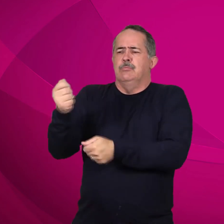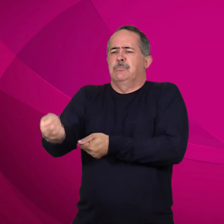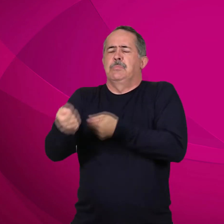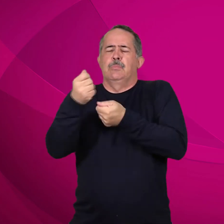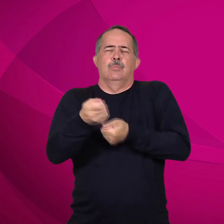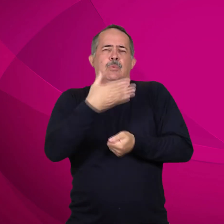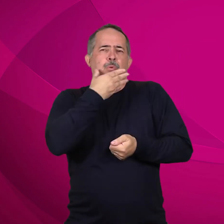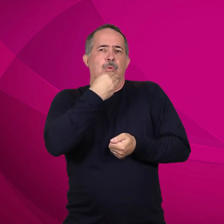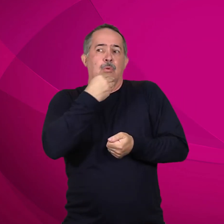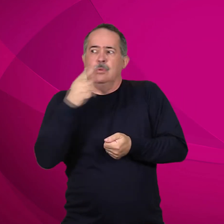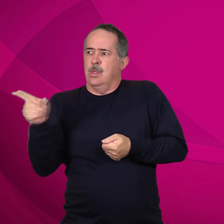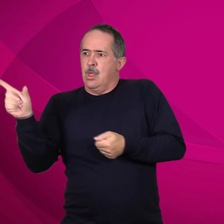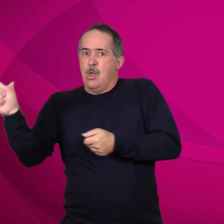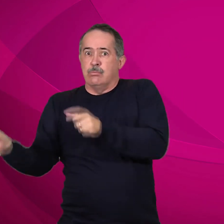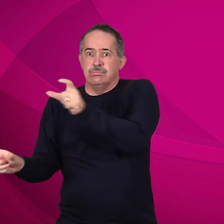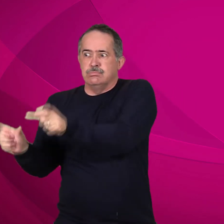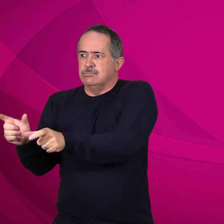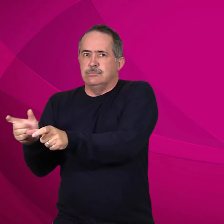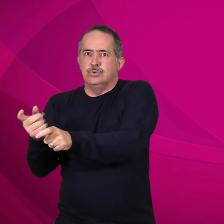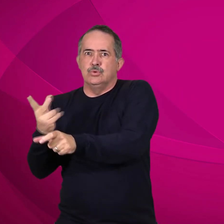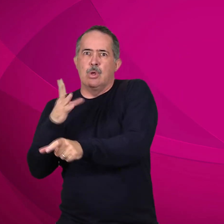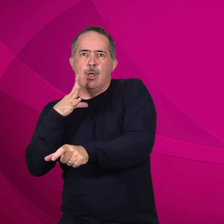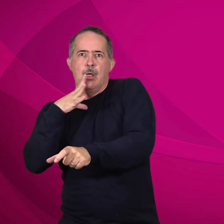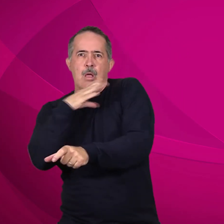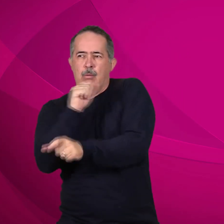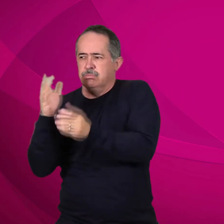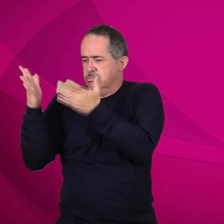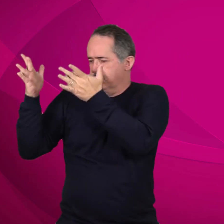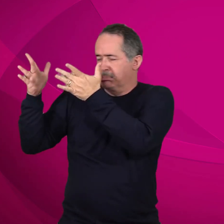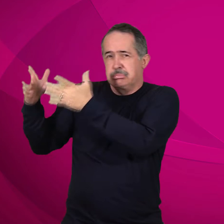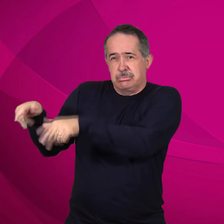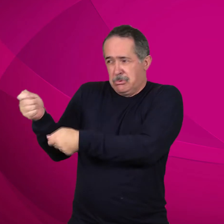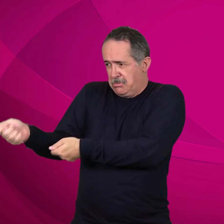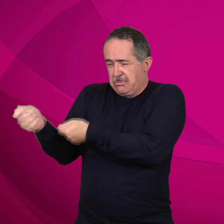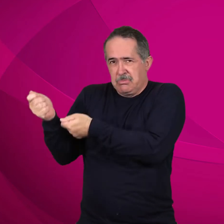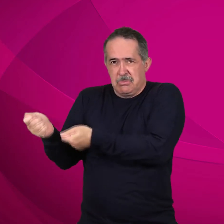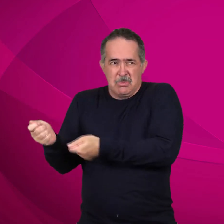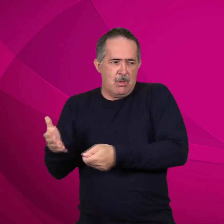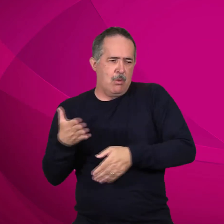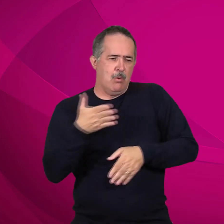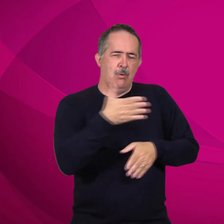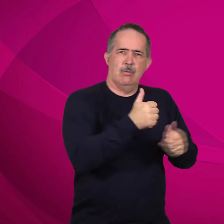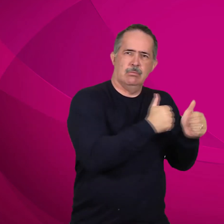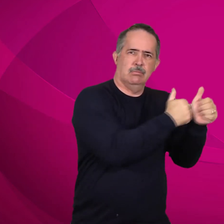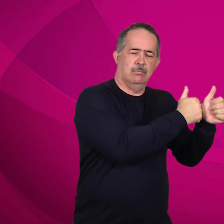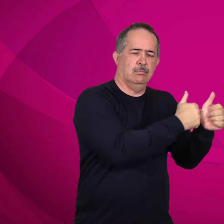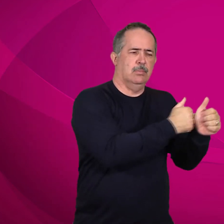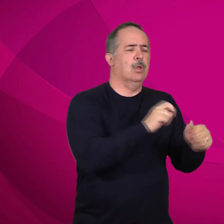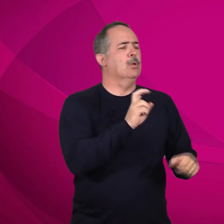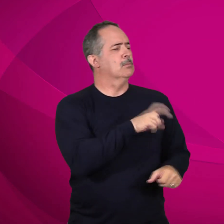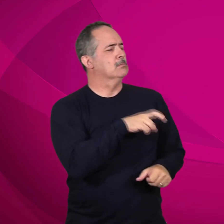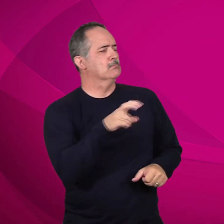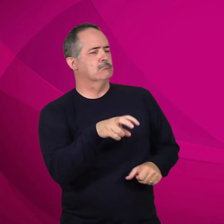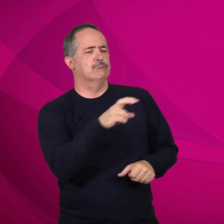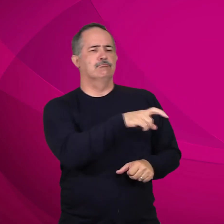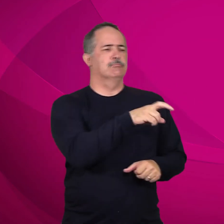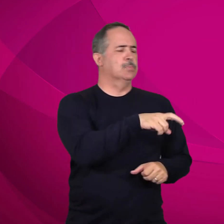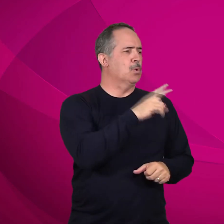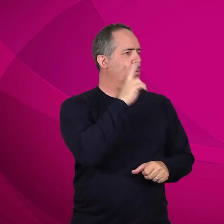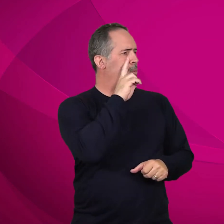Caminhando um pouco mais, Jesus viu outros dois irmãos, Tiago, filho de Zebedeu, e